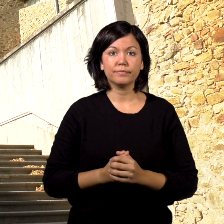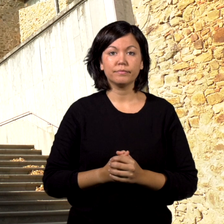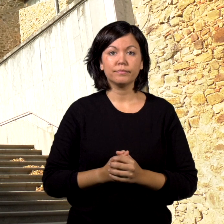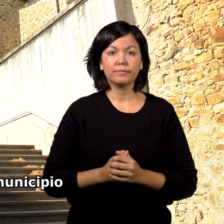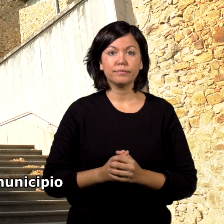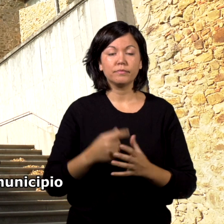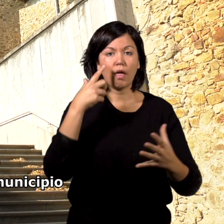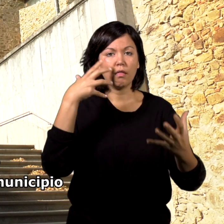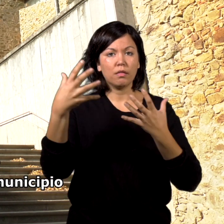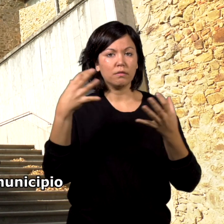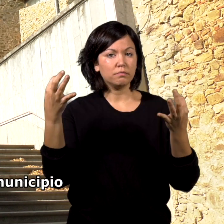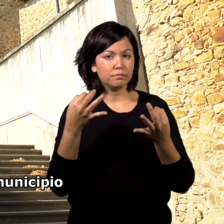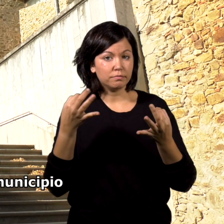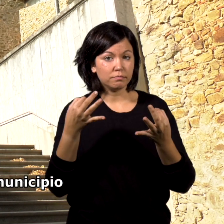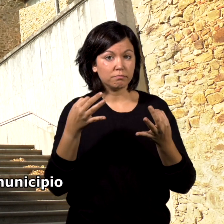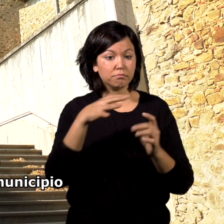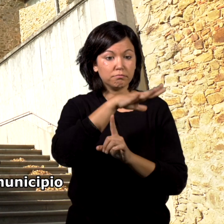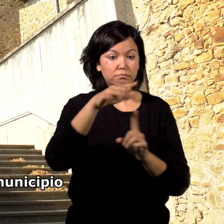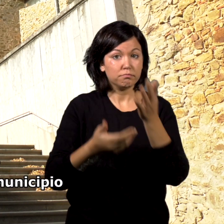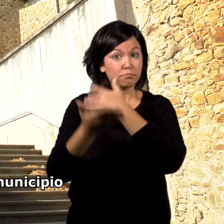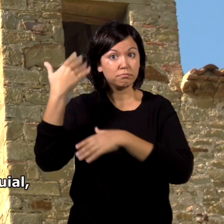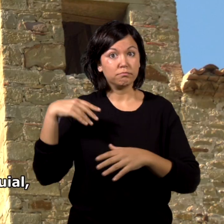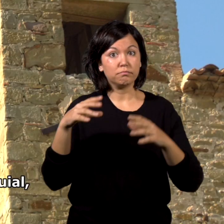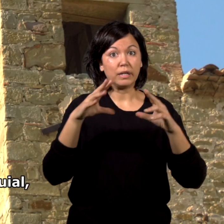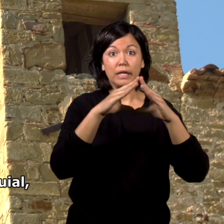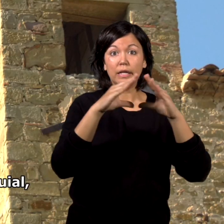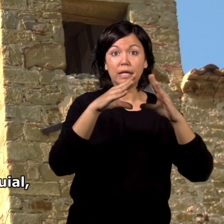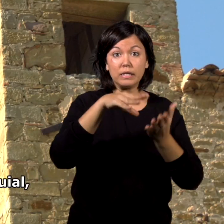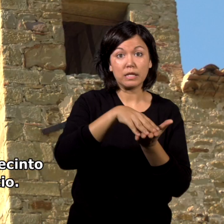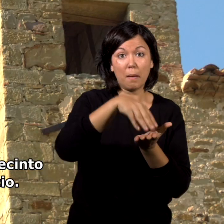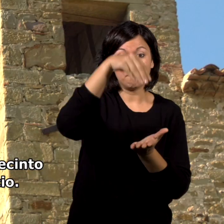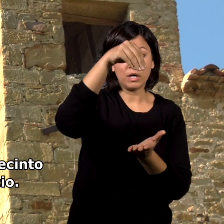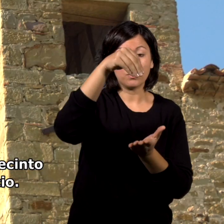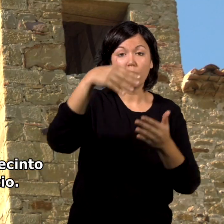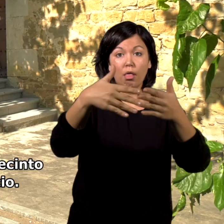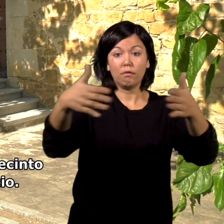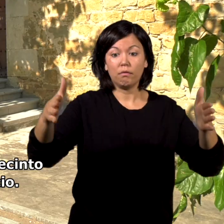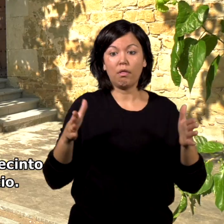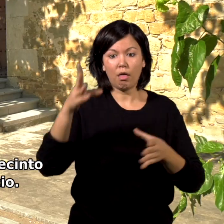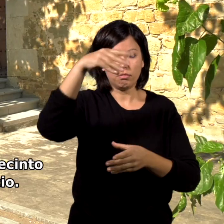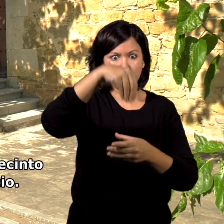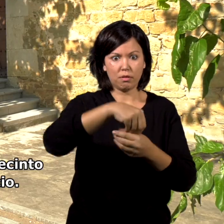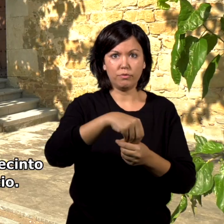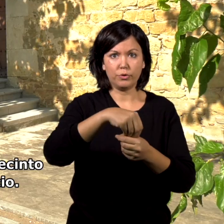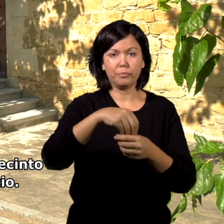Cabe destacar el núcleo antiguo del municipio y la iglesia parroquial situada dentro del recinto del Castillo Palacio.